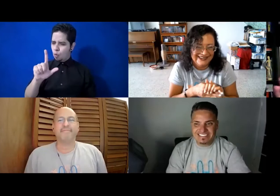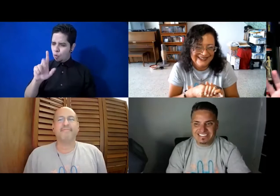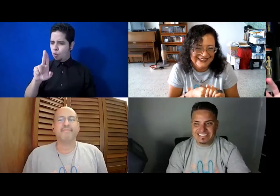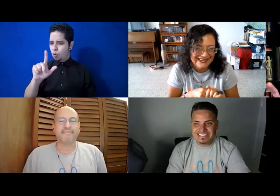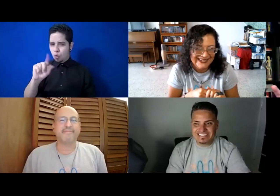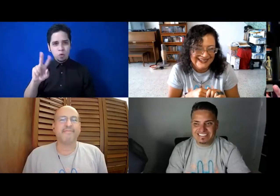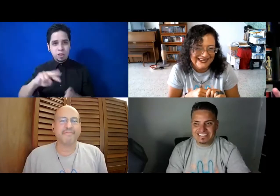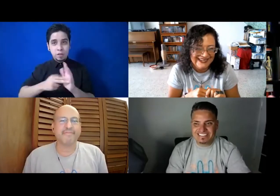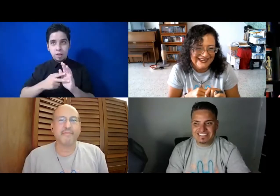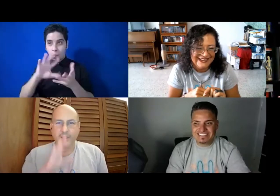un desdoble frente a público.